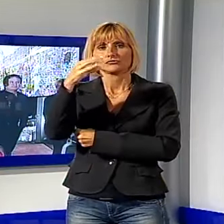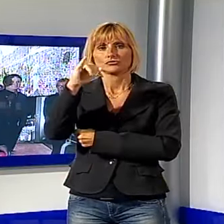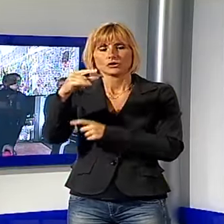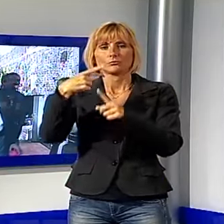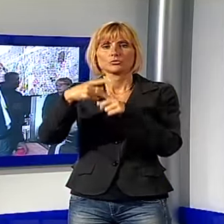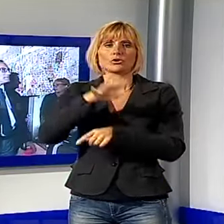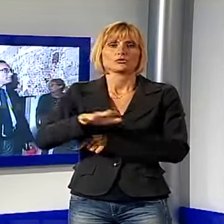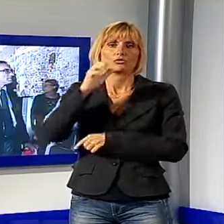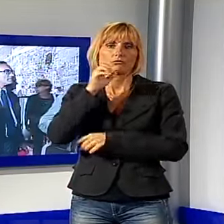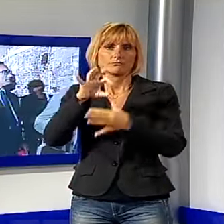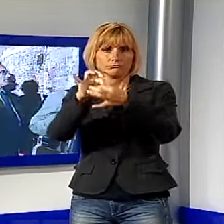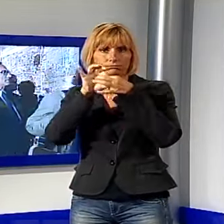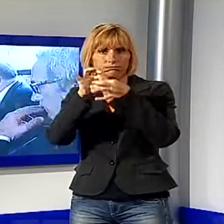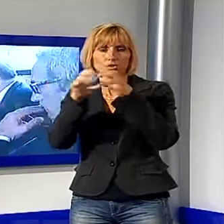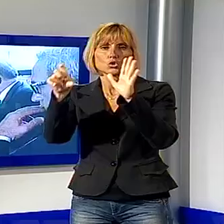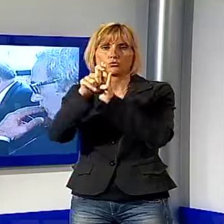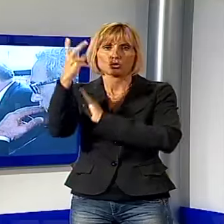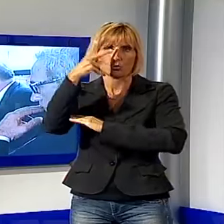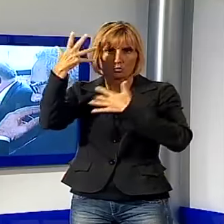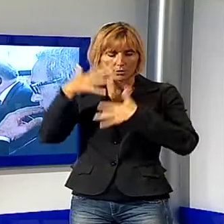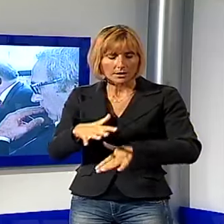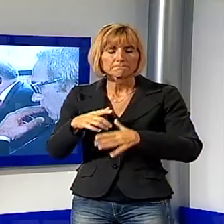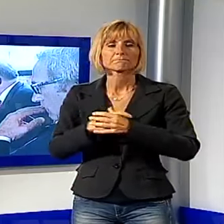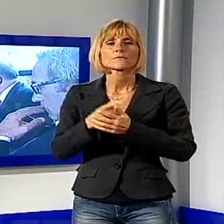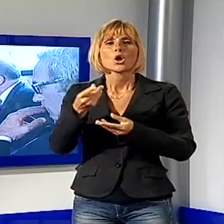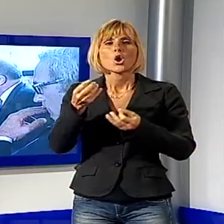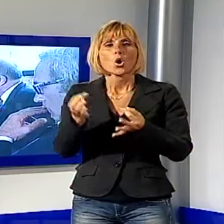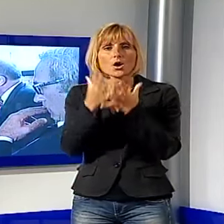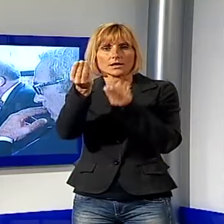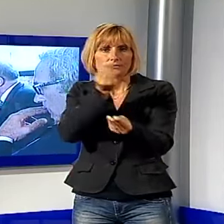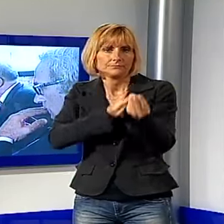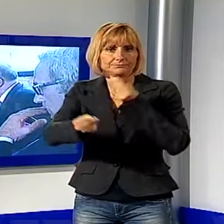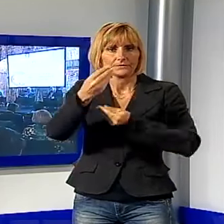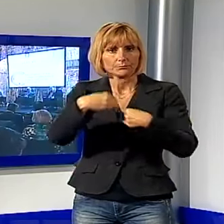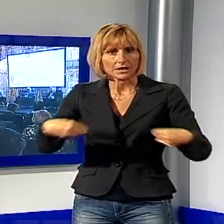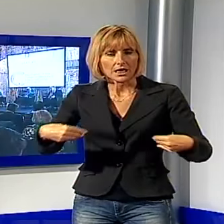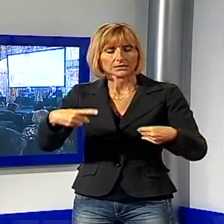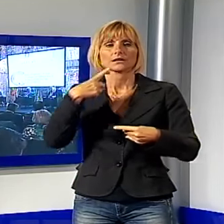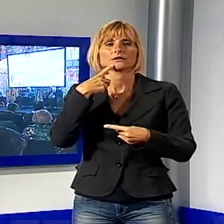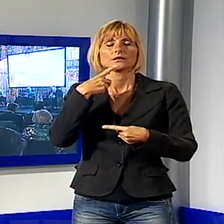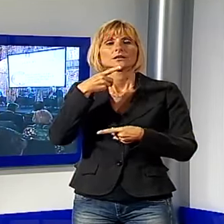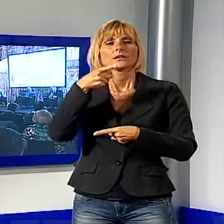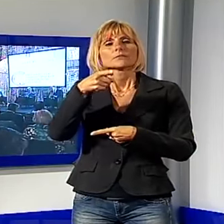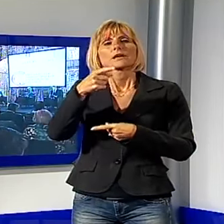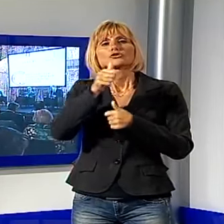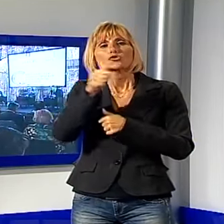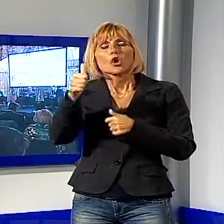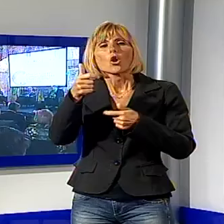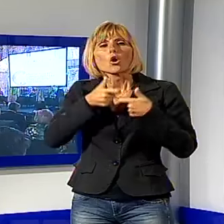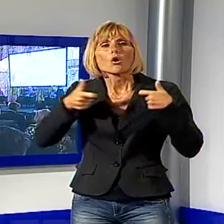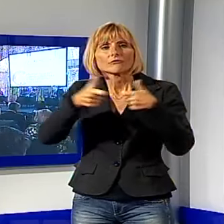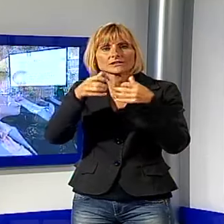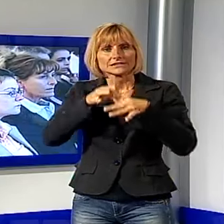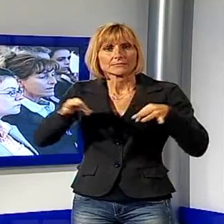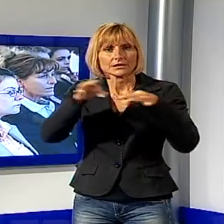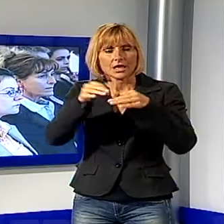in collaborazione con il Comune di Lucca. Occasione di scambio di buone pratiche e esperienze innovative, non solo convegni, seminari e